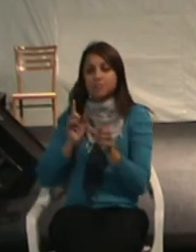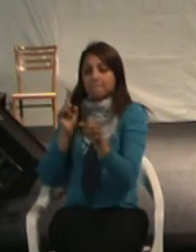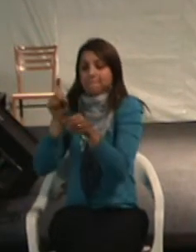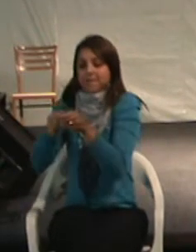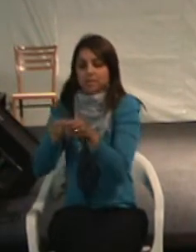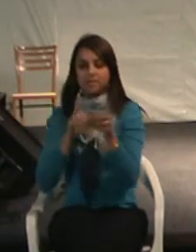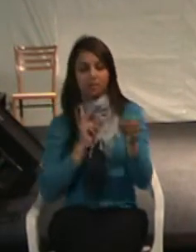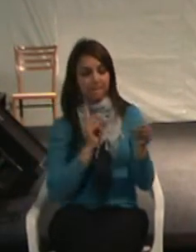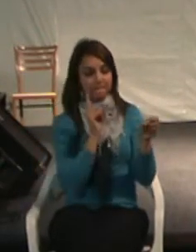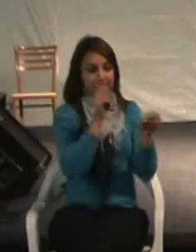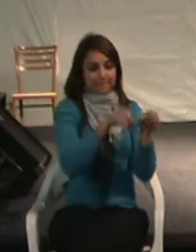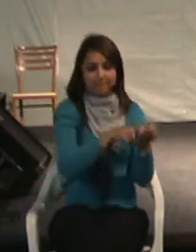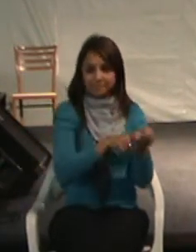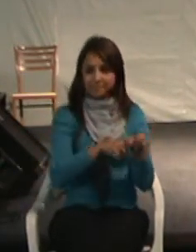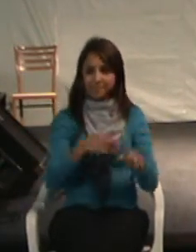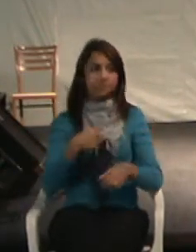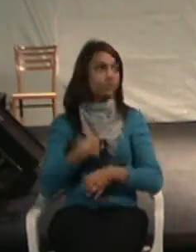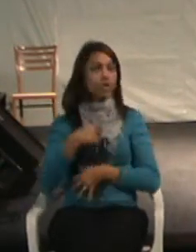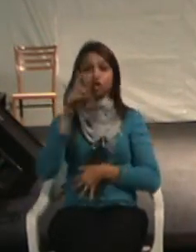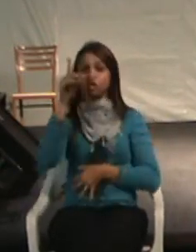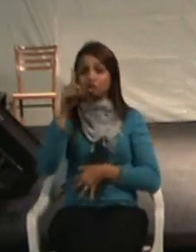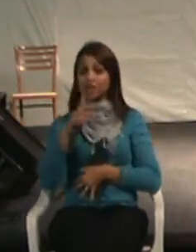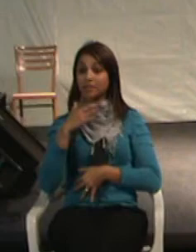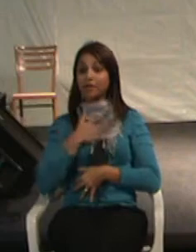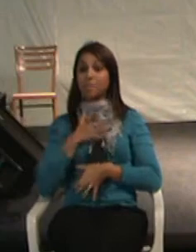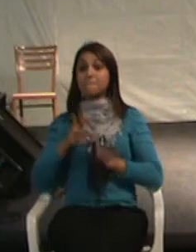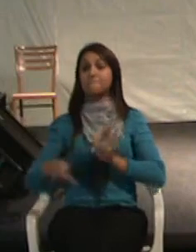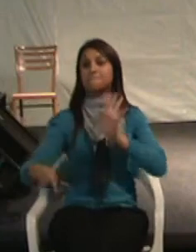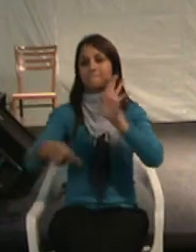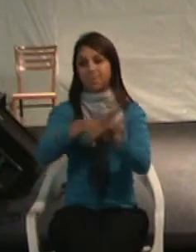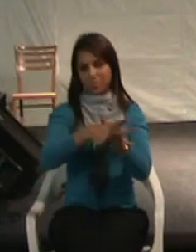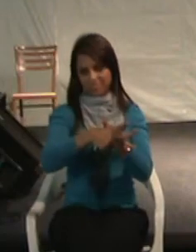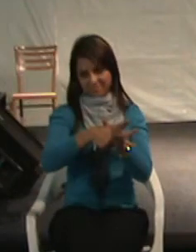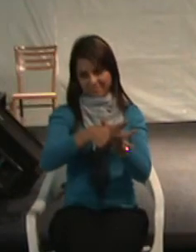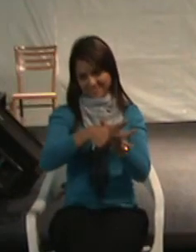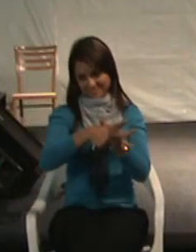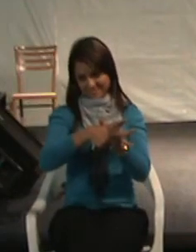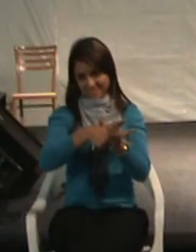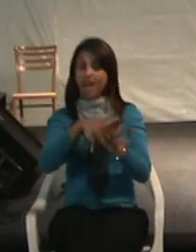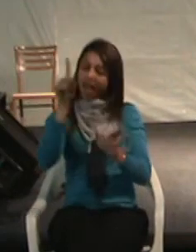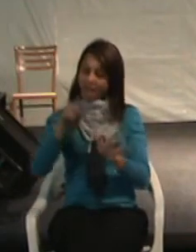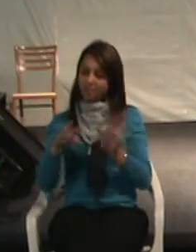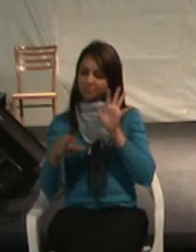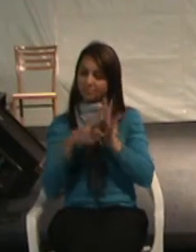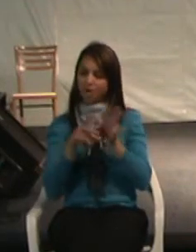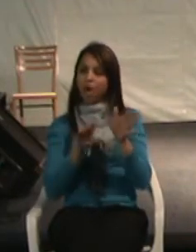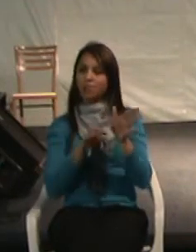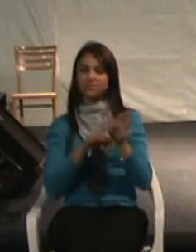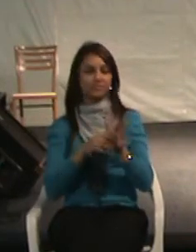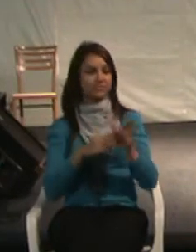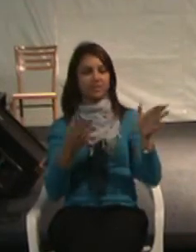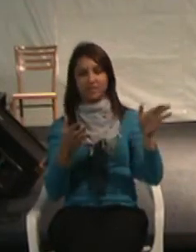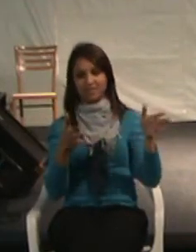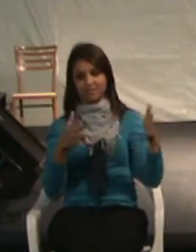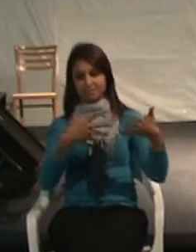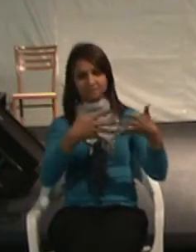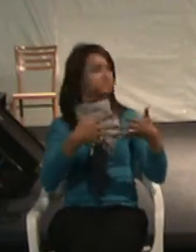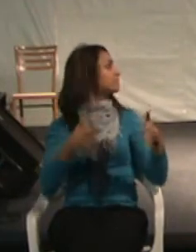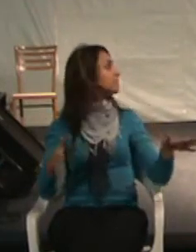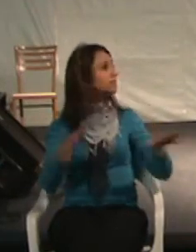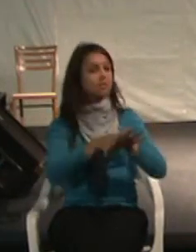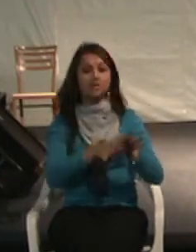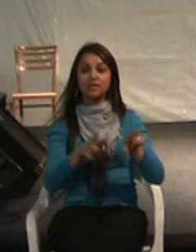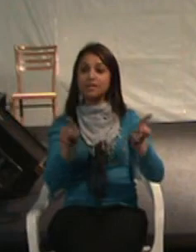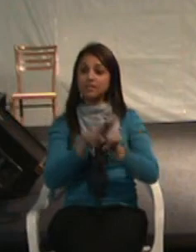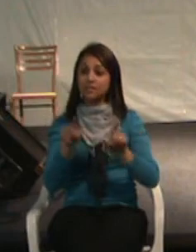Este é um dos princípios da inclusão. Pessoal, celebração das diferenças. Vamos